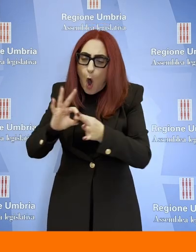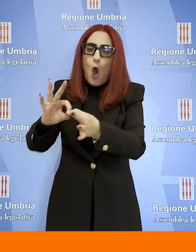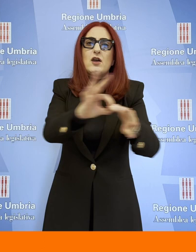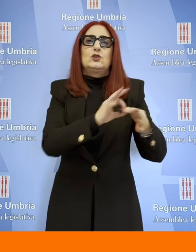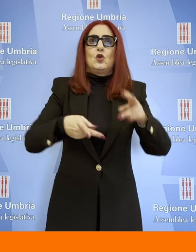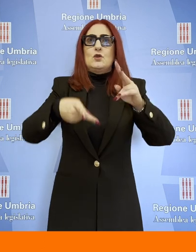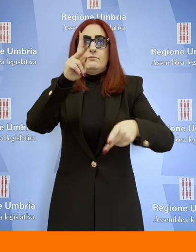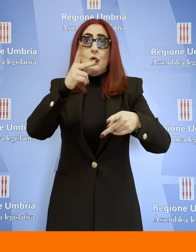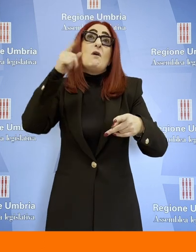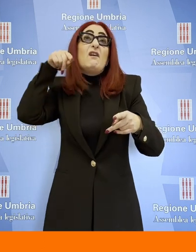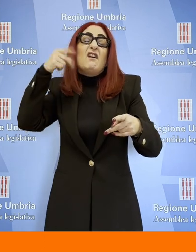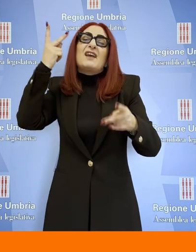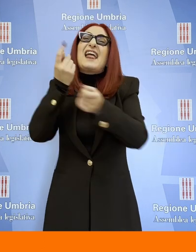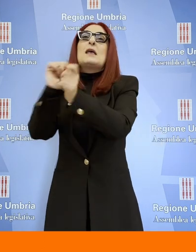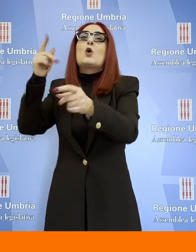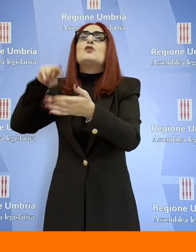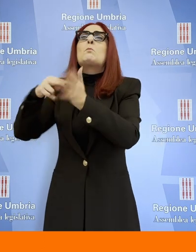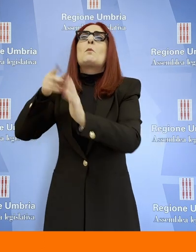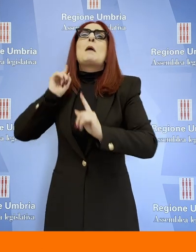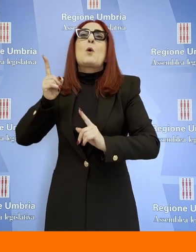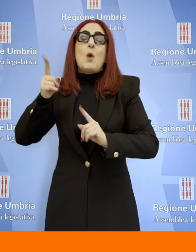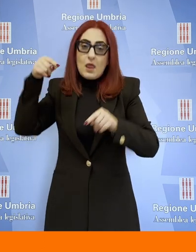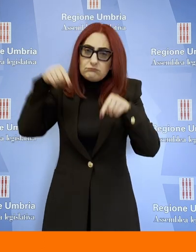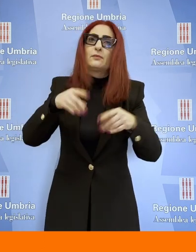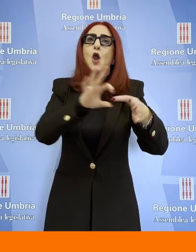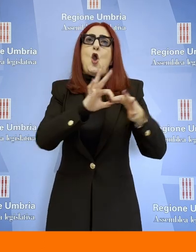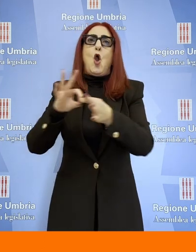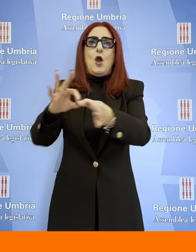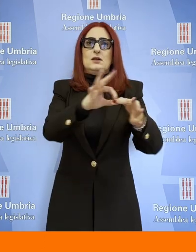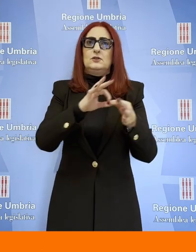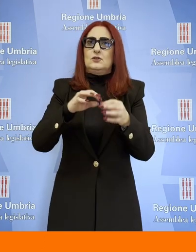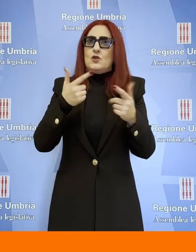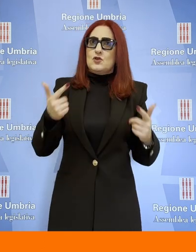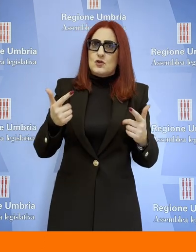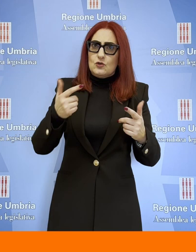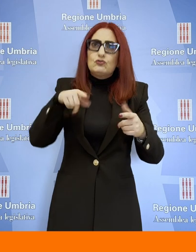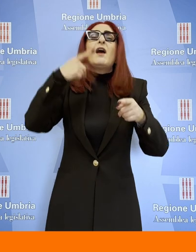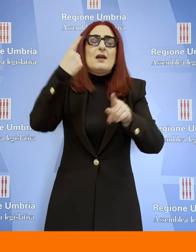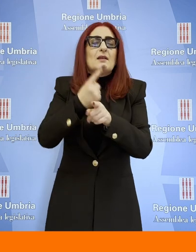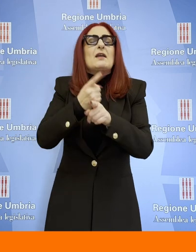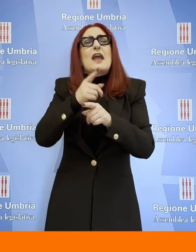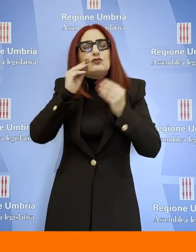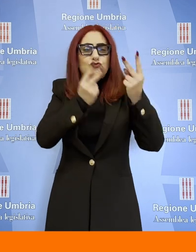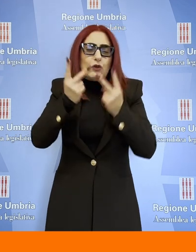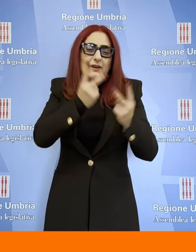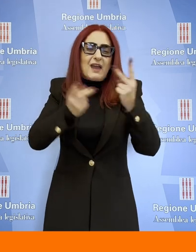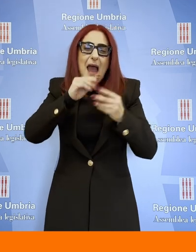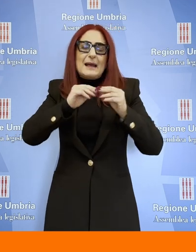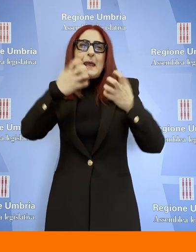dei meccanismi nuovi per governarci o essere governati ma quanto quello di assicurare